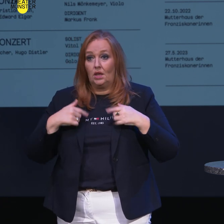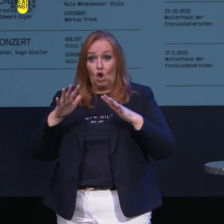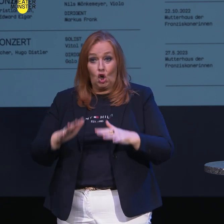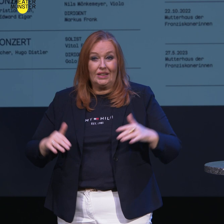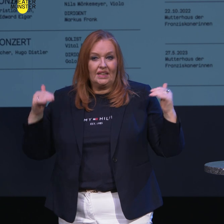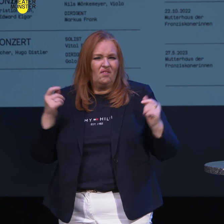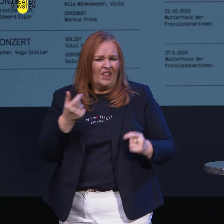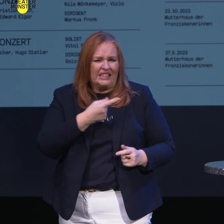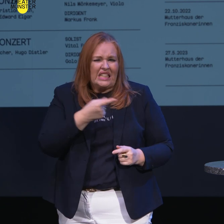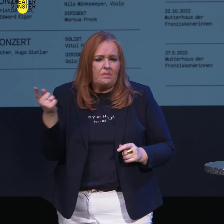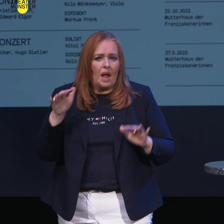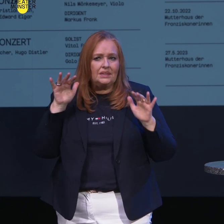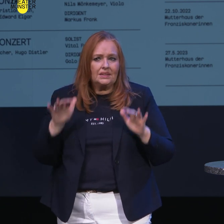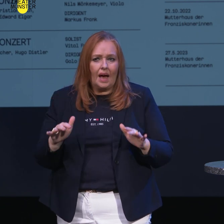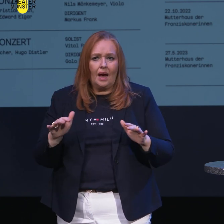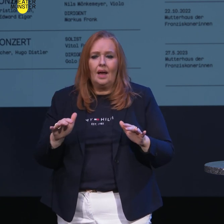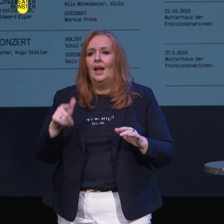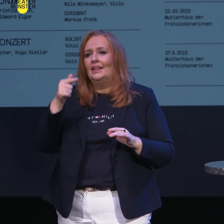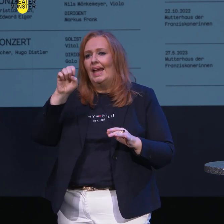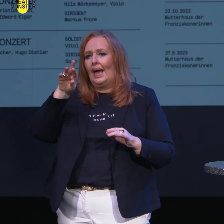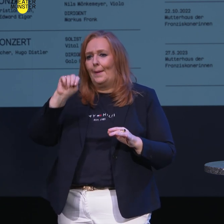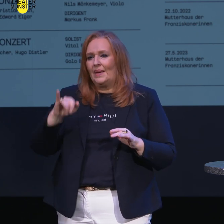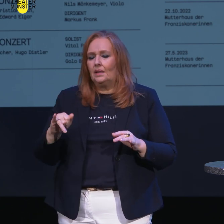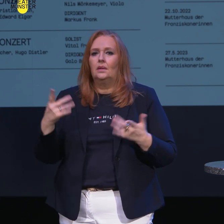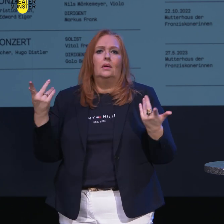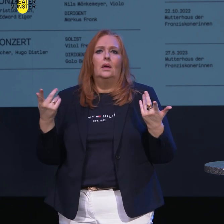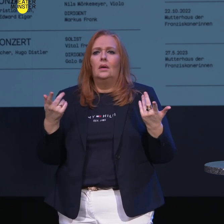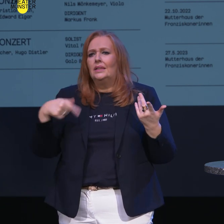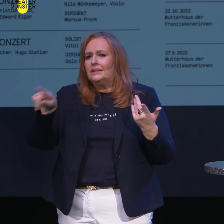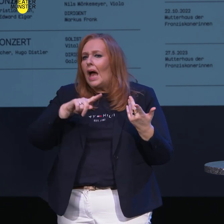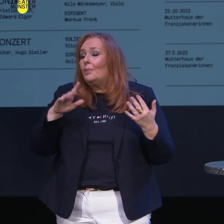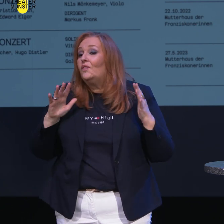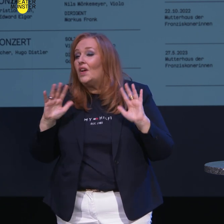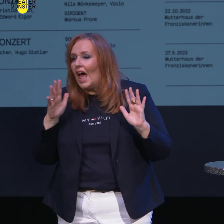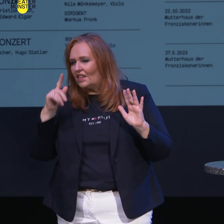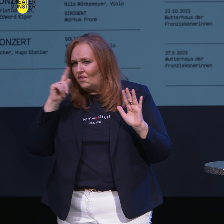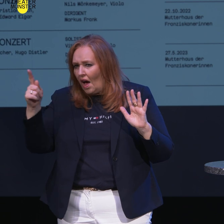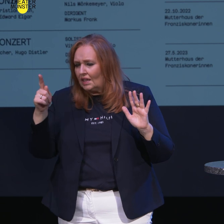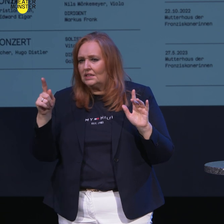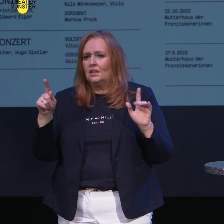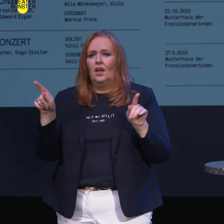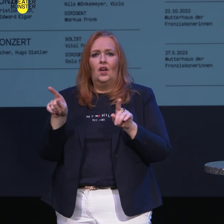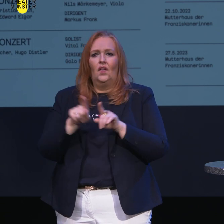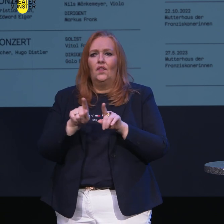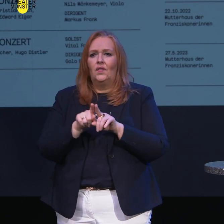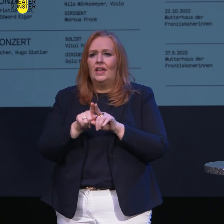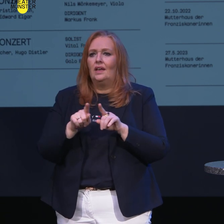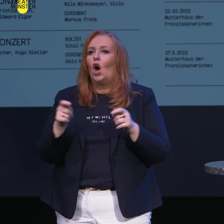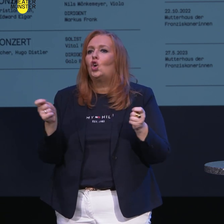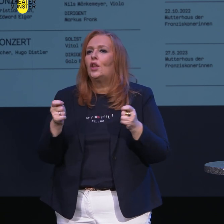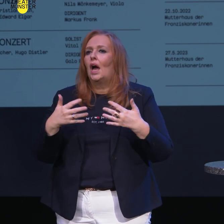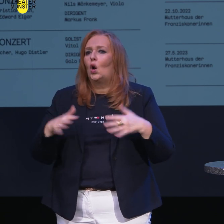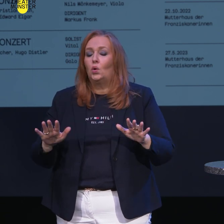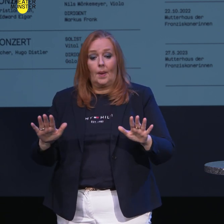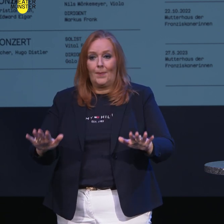fast nie sehen und hören, das Theremin. Theremin, Sie haben das vielleicht vor Augen, ist ein Instrument, das man kontaktlos spielt.